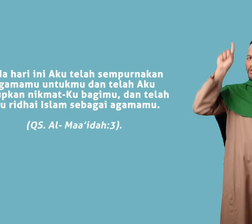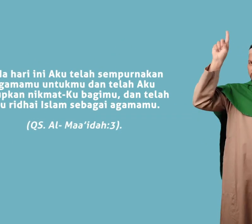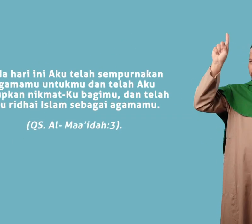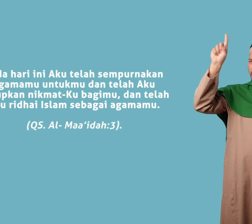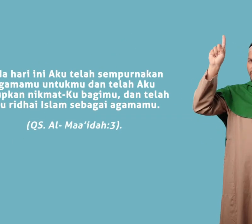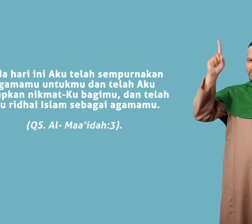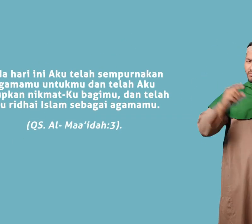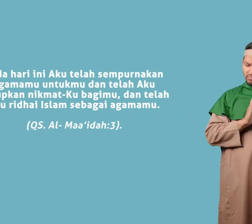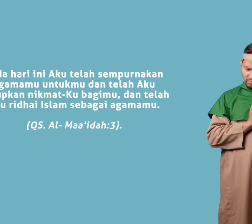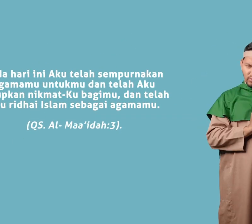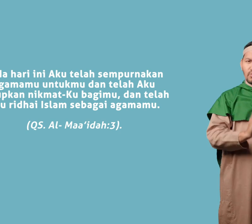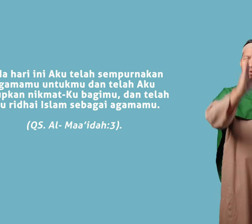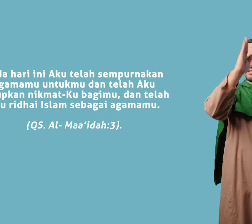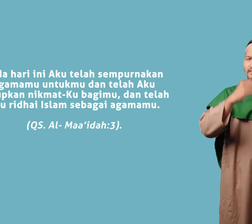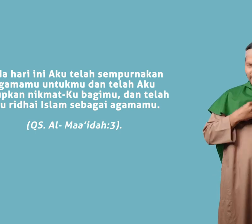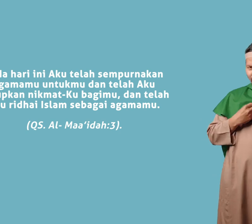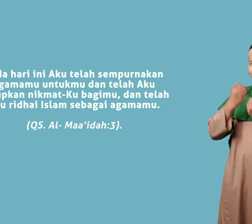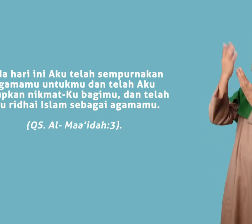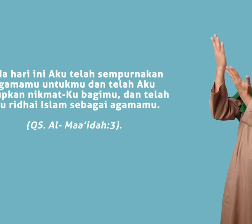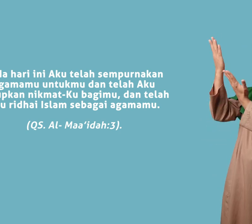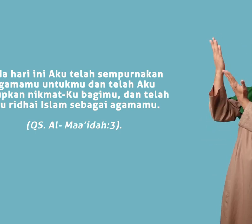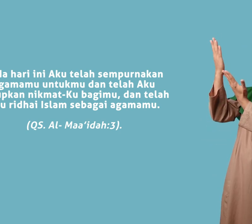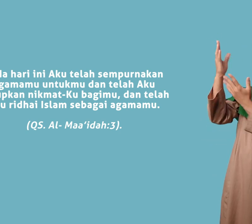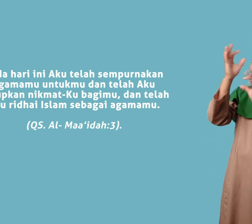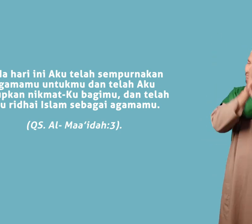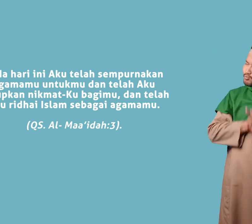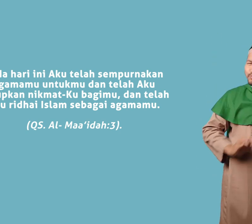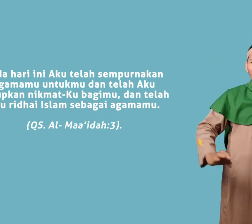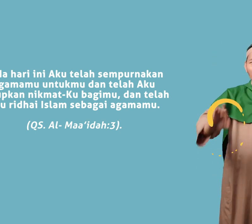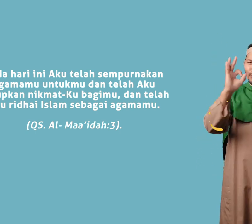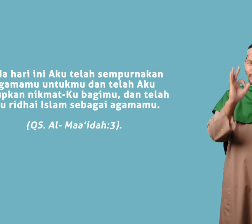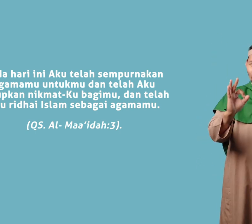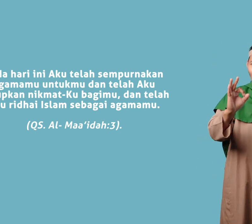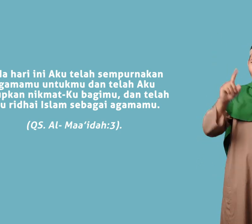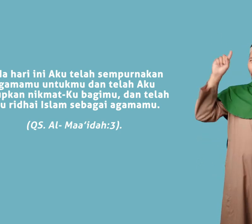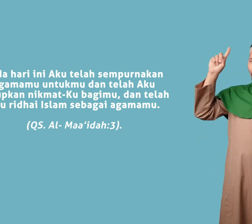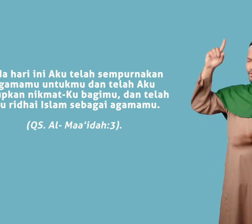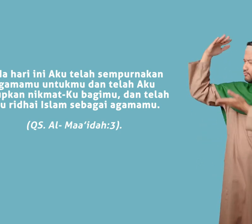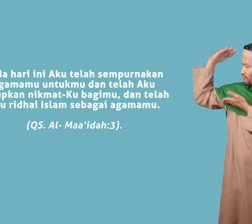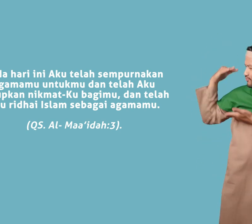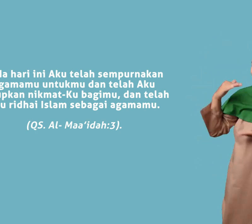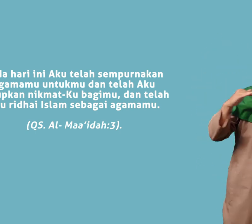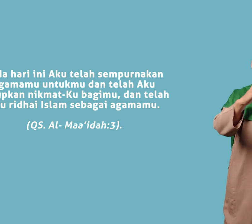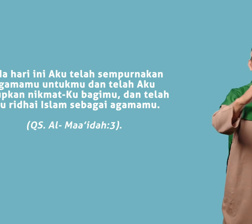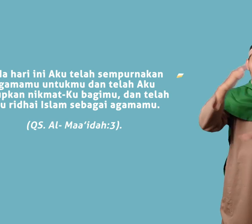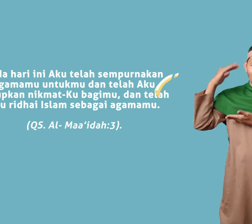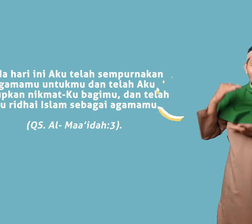Aku telah sempurnakan agamamu untukmu Dan telah aku cukupkan nikmatku bagimu